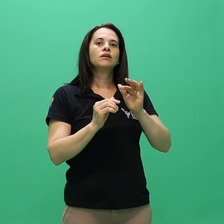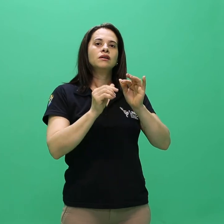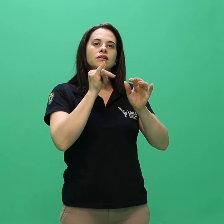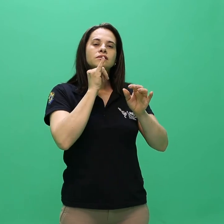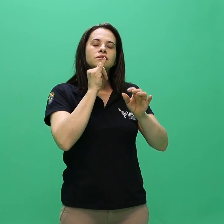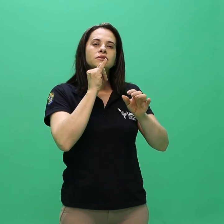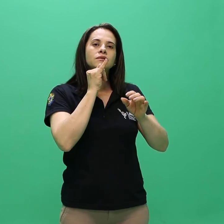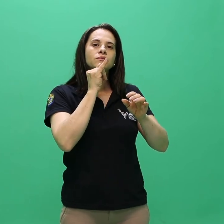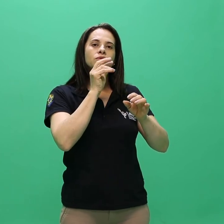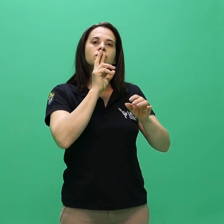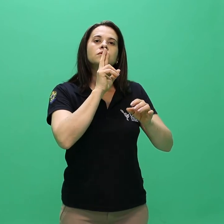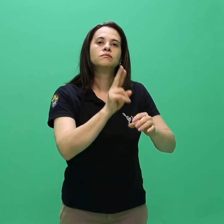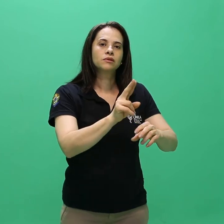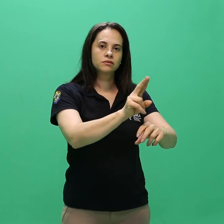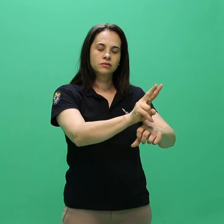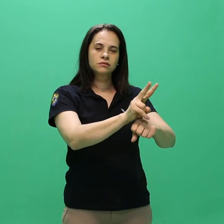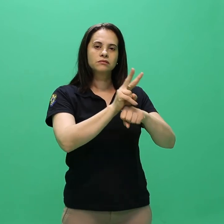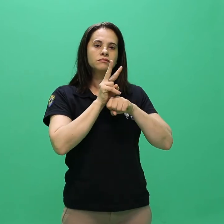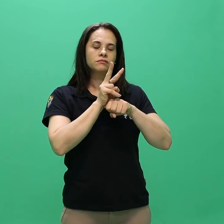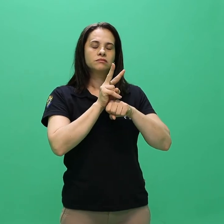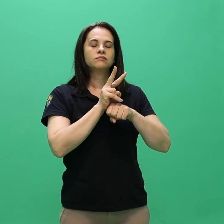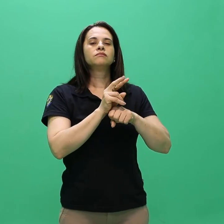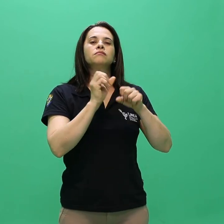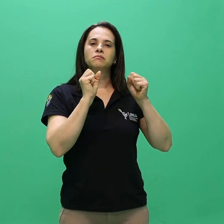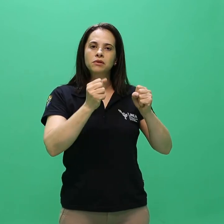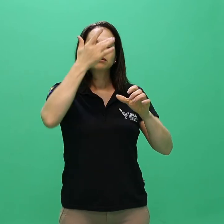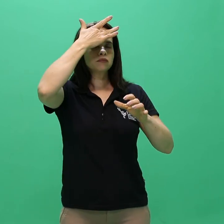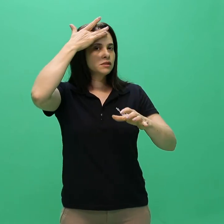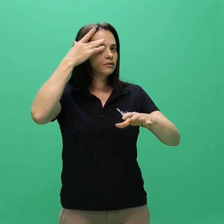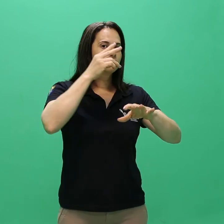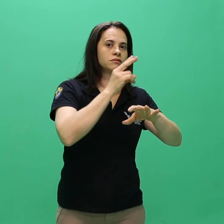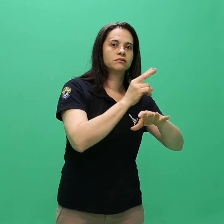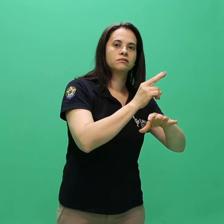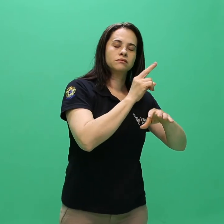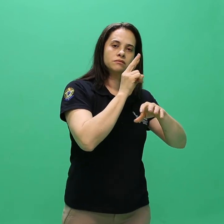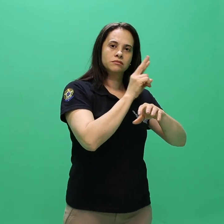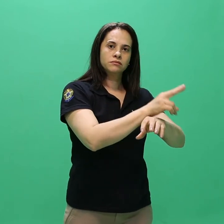prazos e procedimentos divulgados pelo edital do referido resultado.